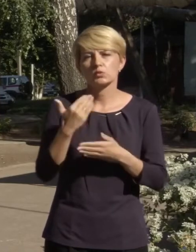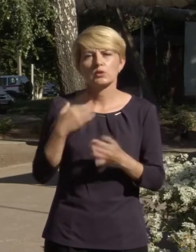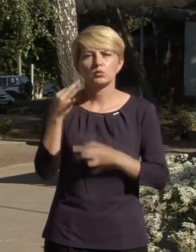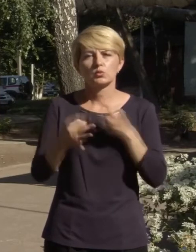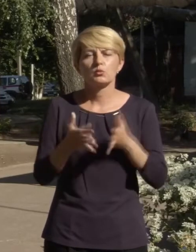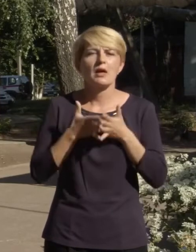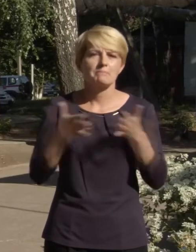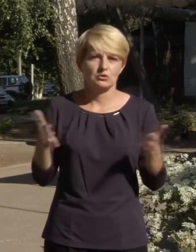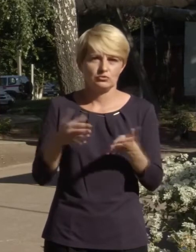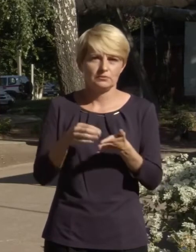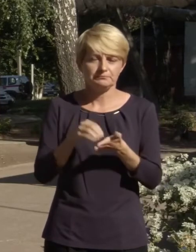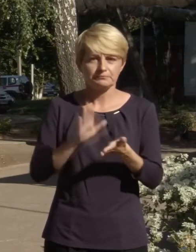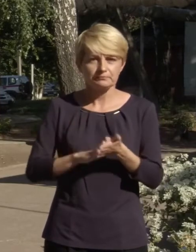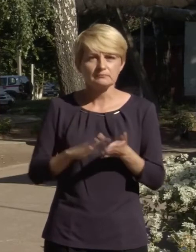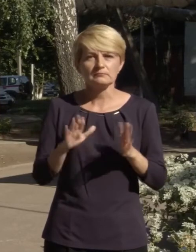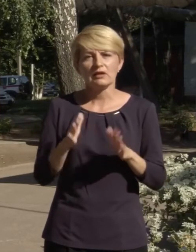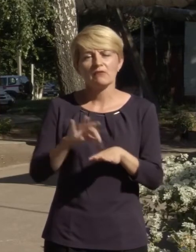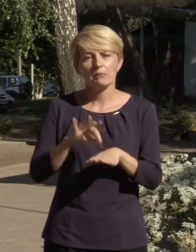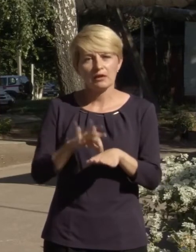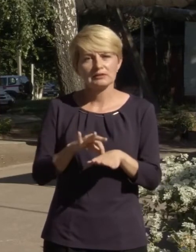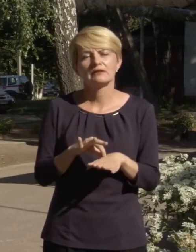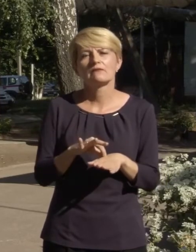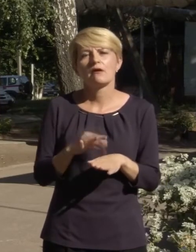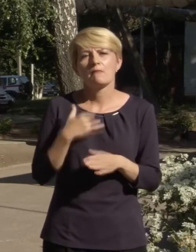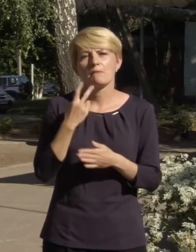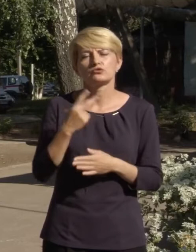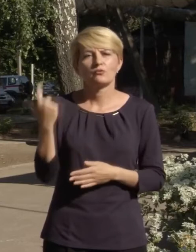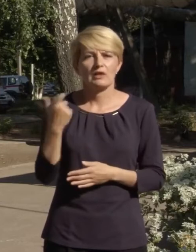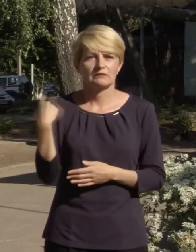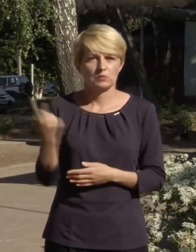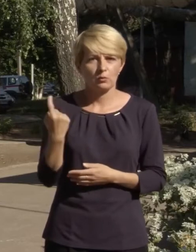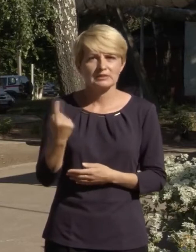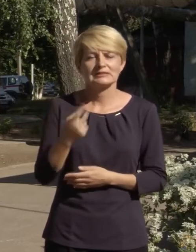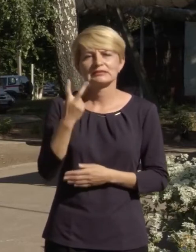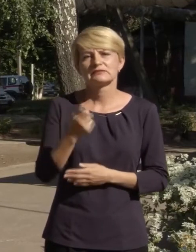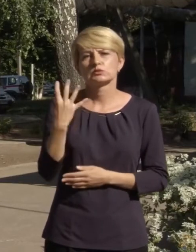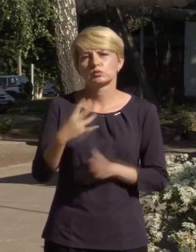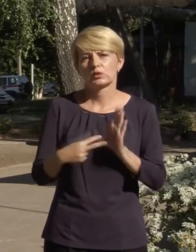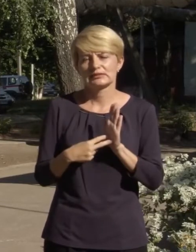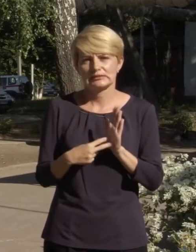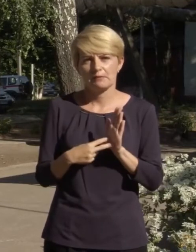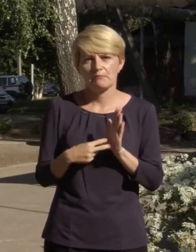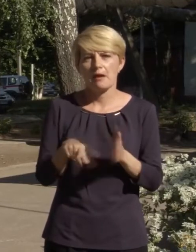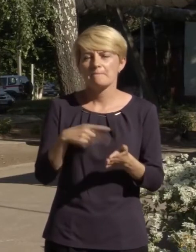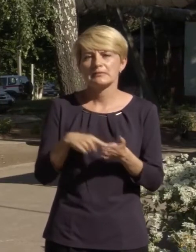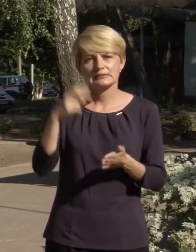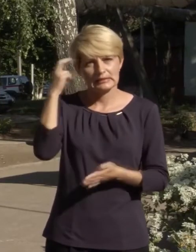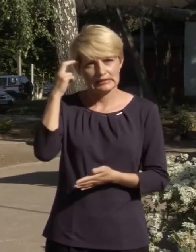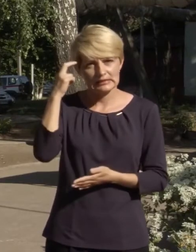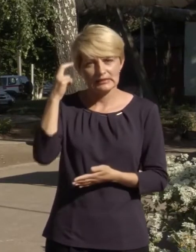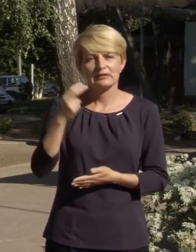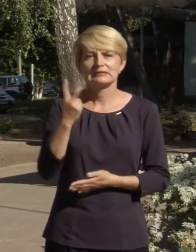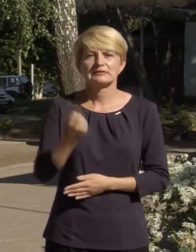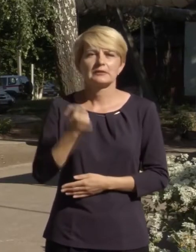найбільше кількість зареєстрованих випадків ми бачимо в Харківській області 247, місті Київ